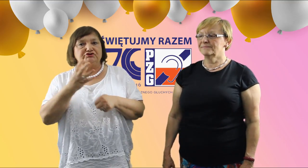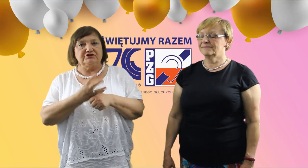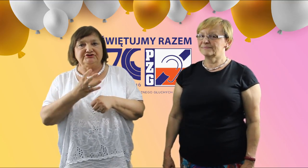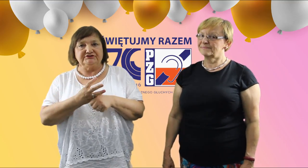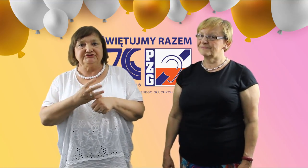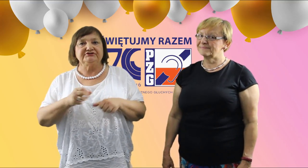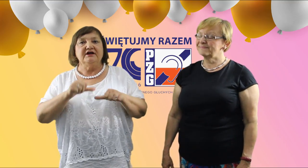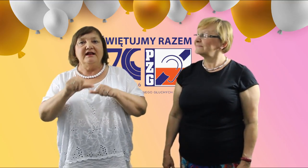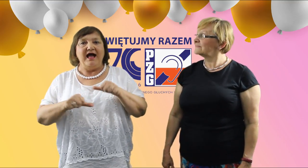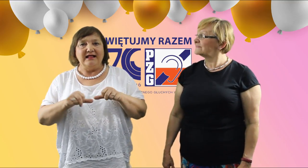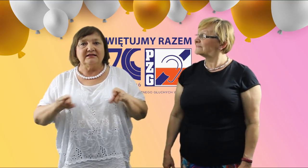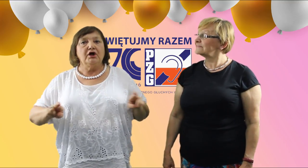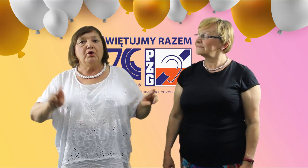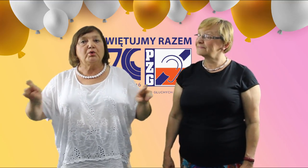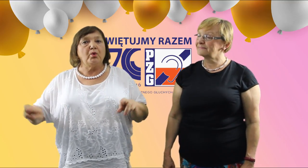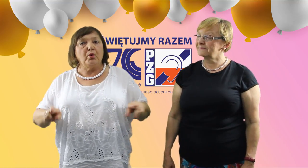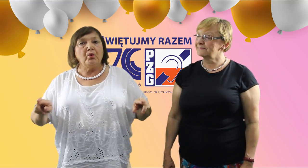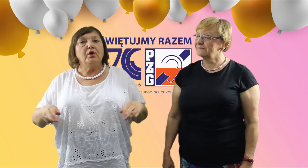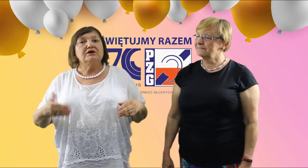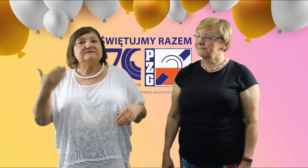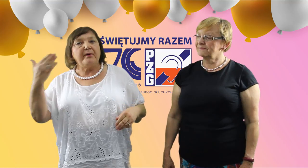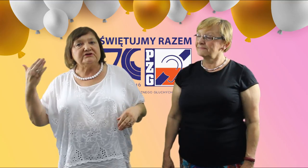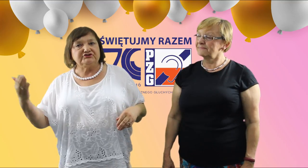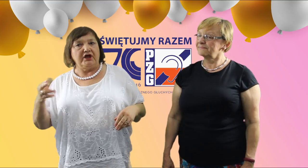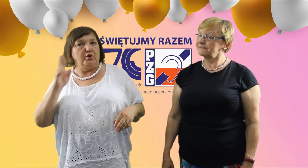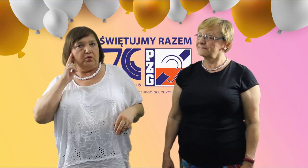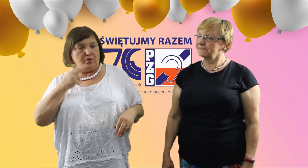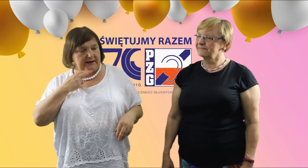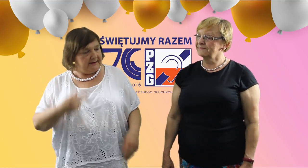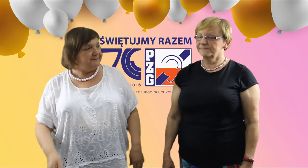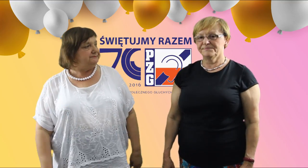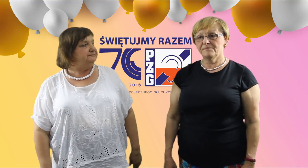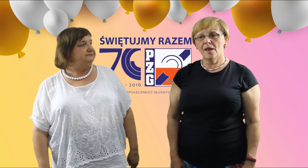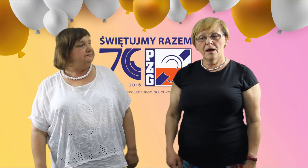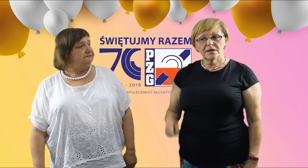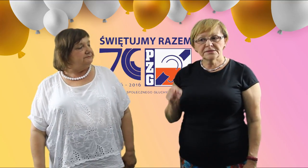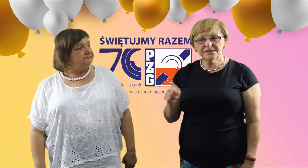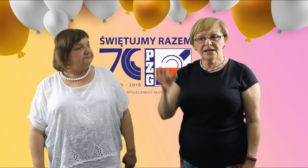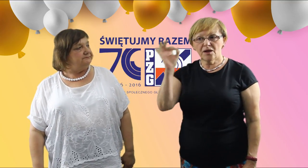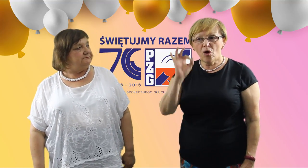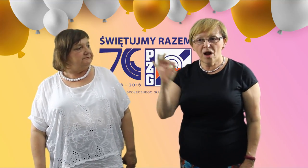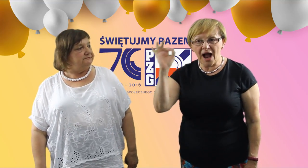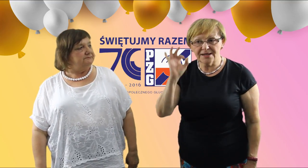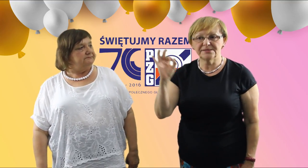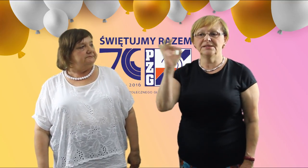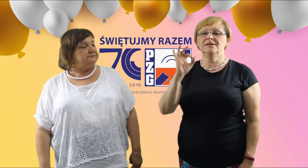lat ruchu społecznego Gmuchych. W tej okazji